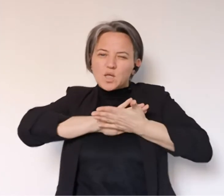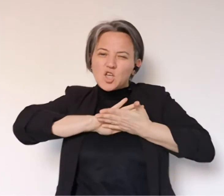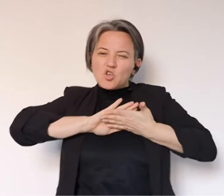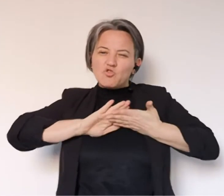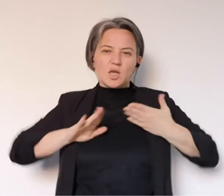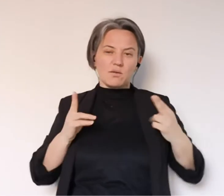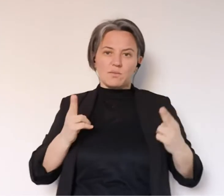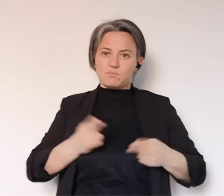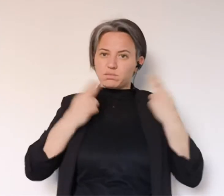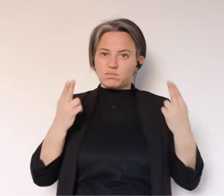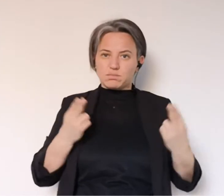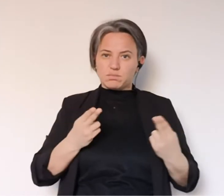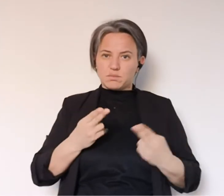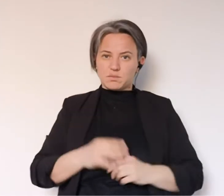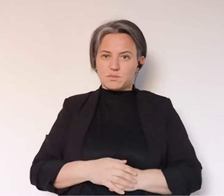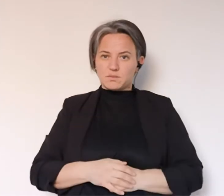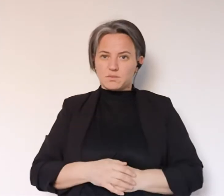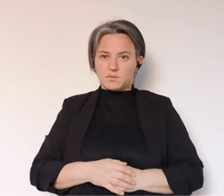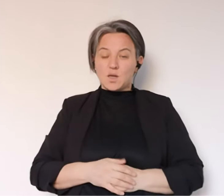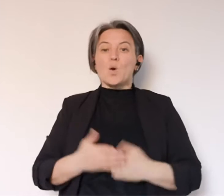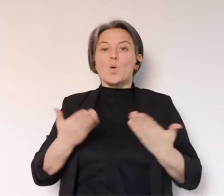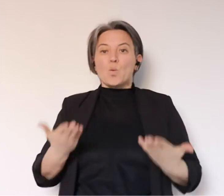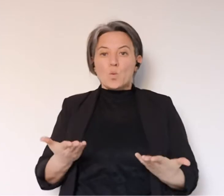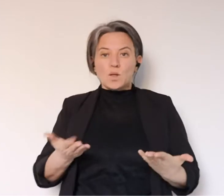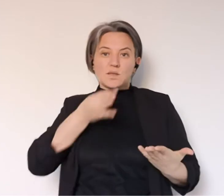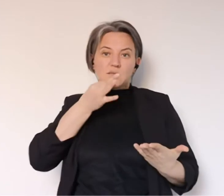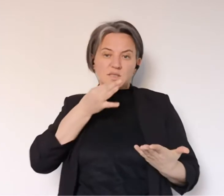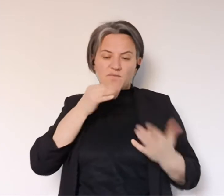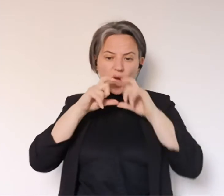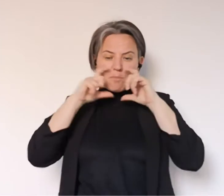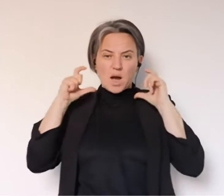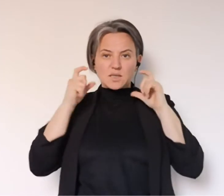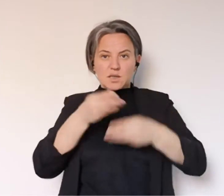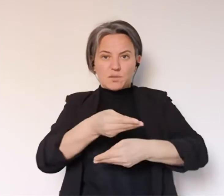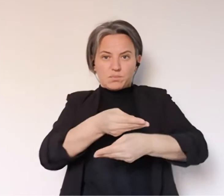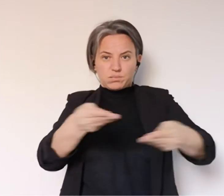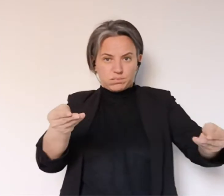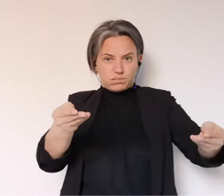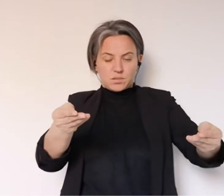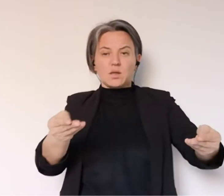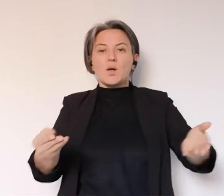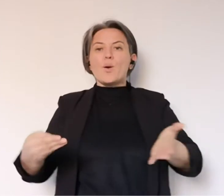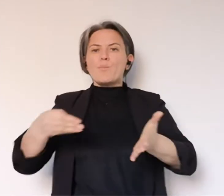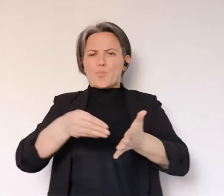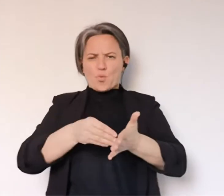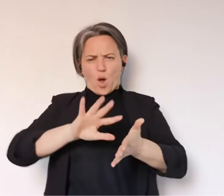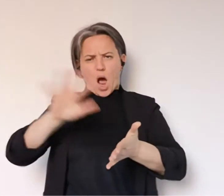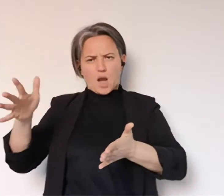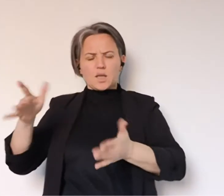una reale igienizzazione. Allora cosa vuol dire? vuol dire che le mascherine che non faranno parte della